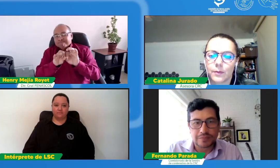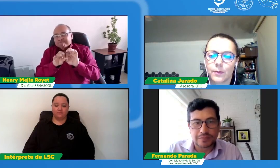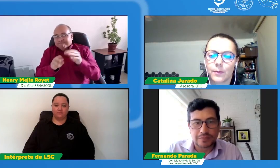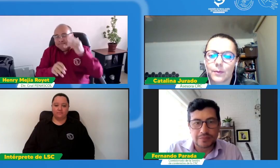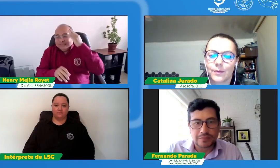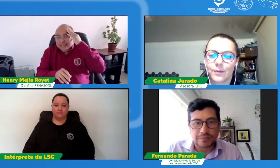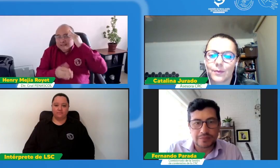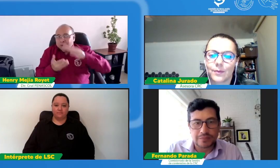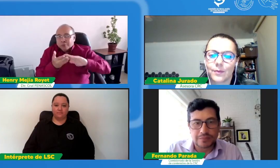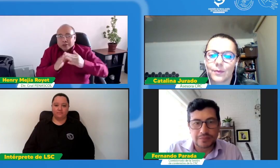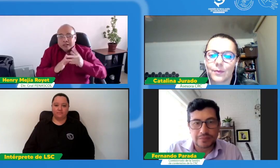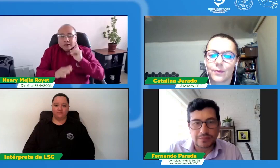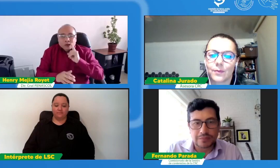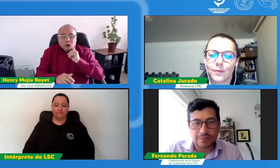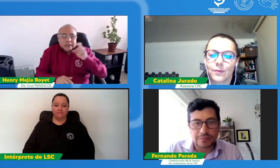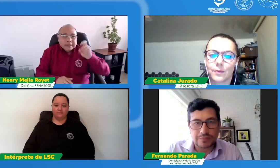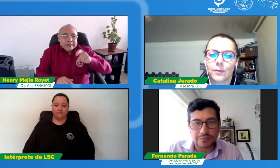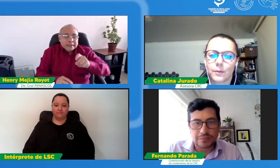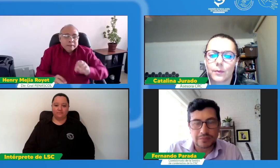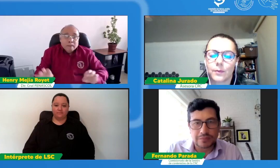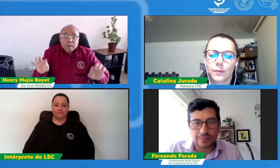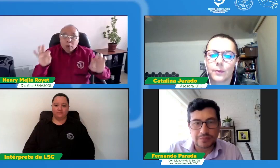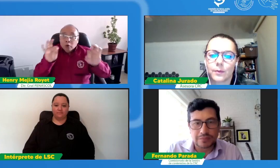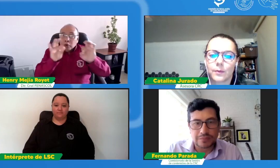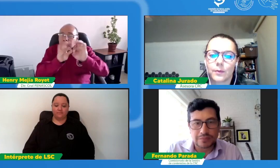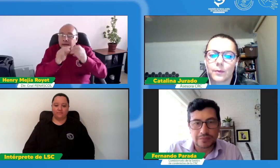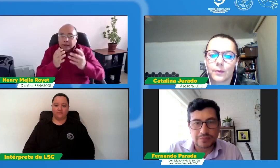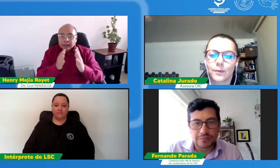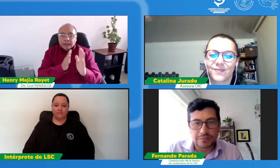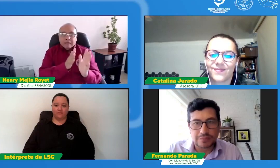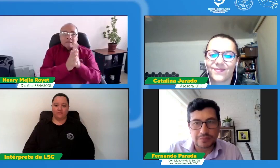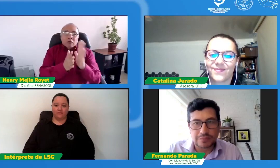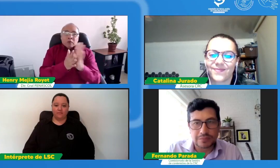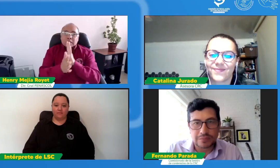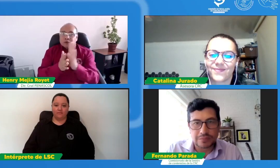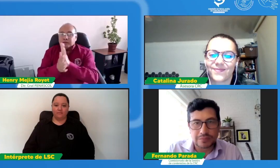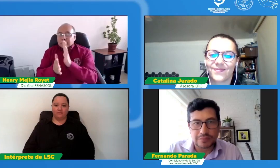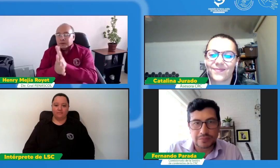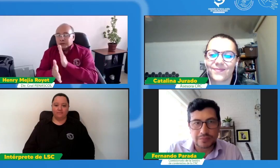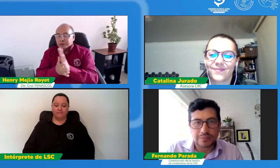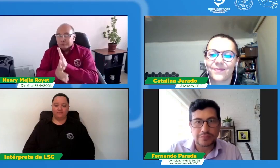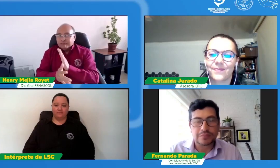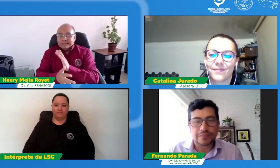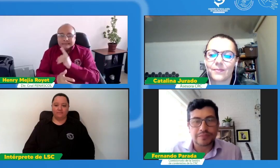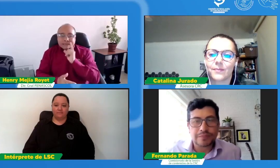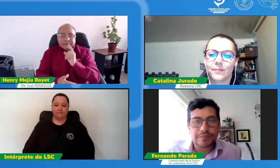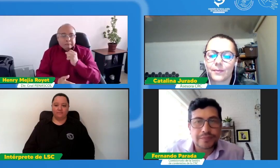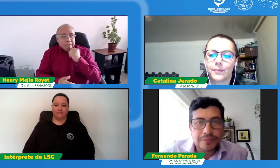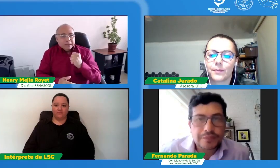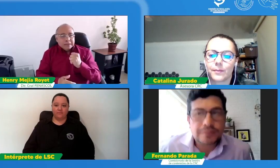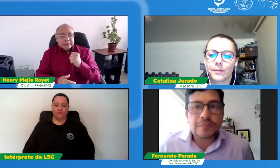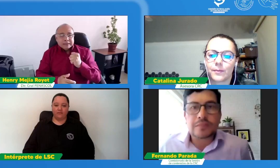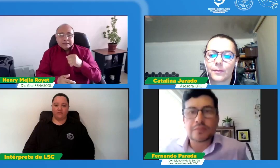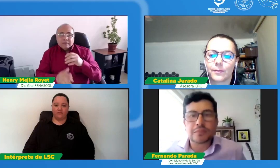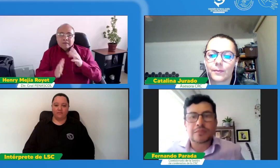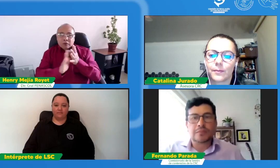que se realizaron el año pasado. La comunidad sorda necesita, sobre todo es una prioridad, la